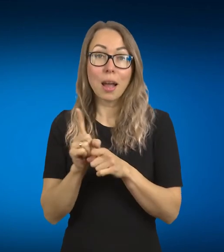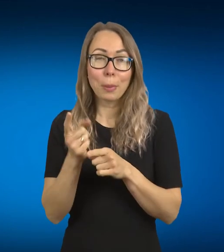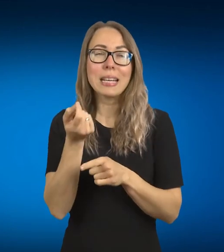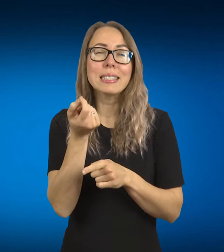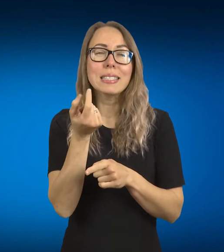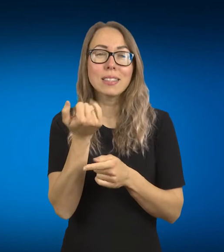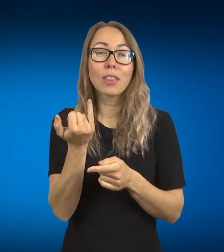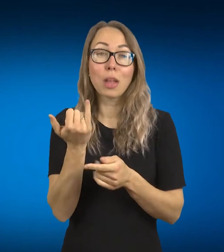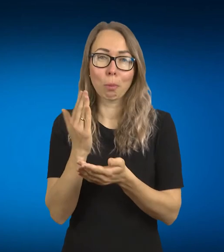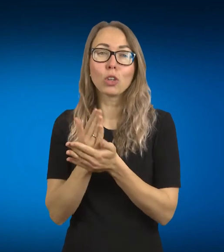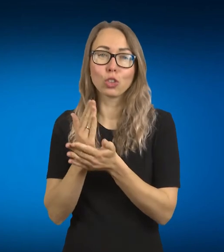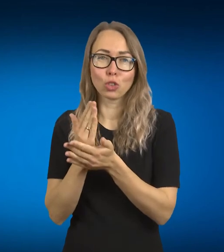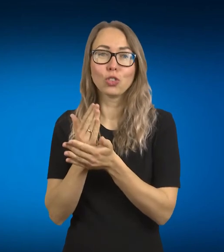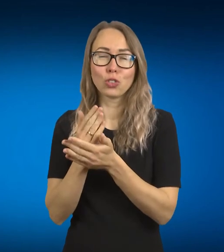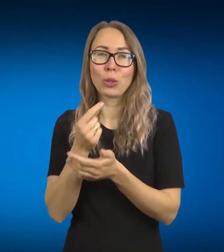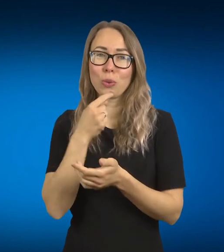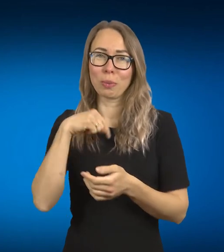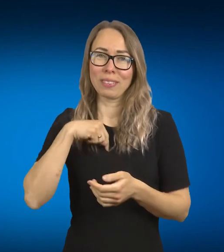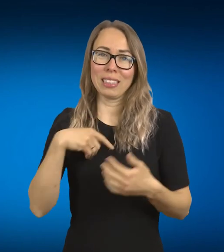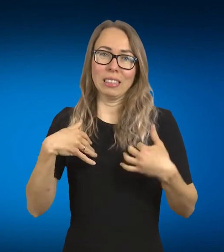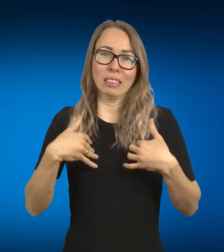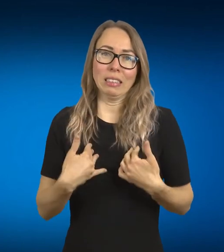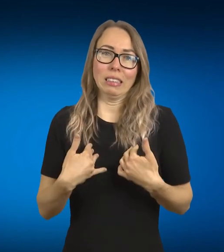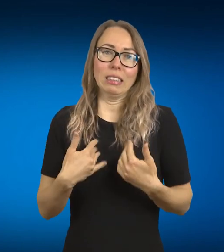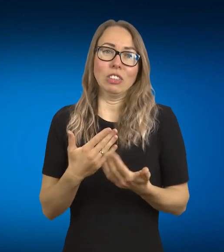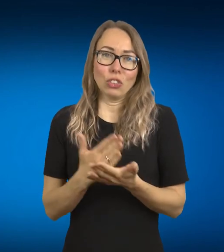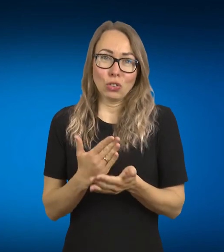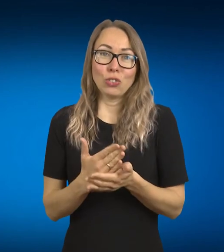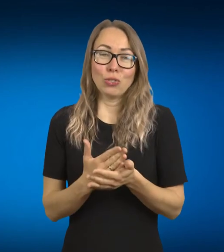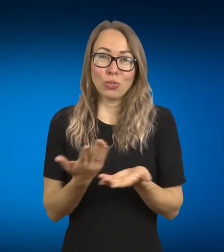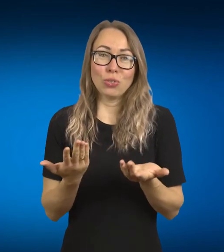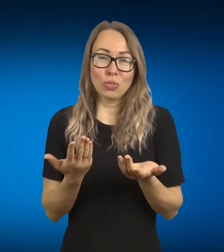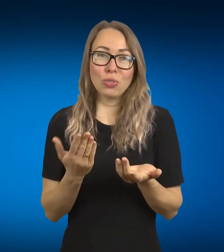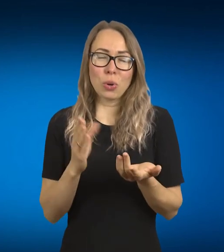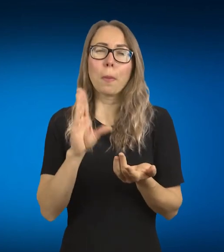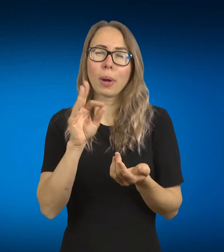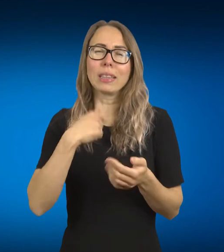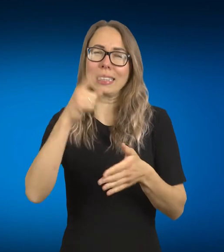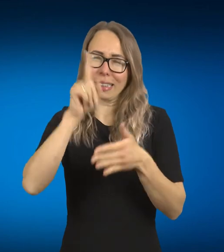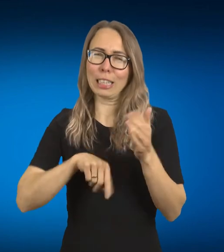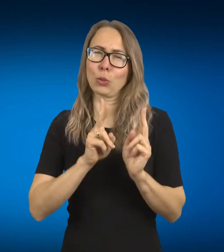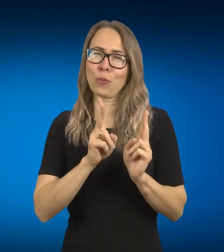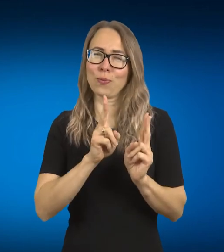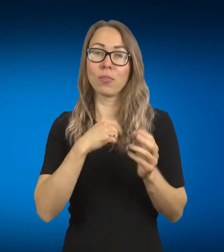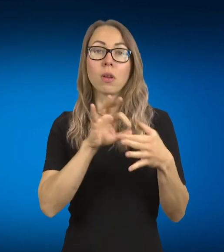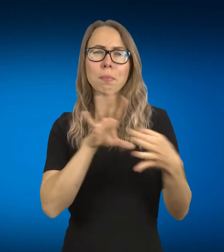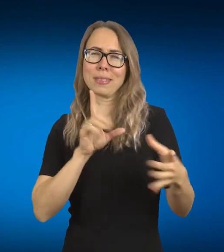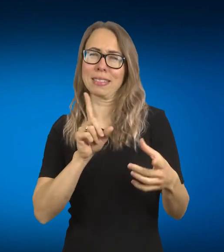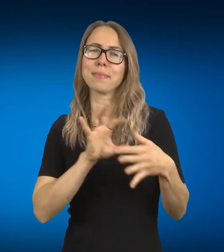nusivylimo, bet nesinori to paleisti ir aš tikiu, kad tai daroma nespecialiai ir kad mes gal